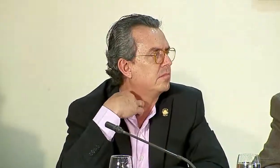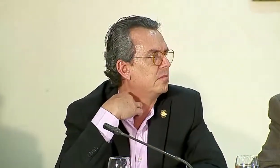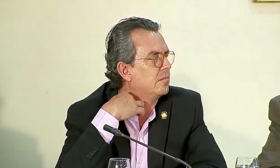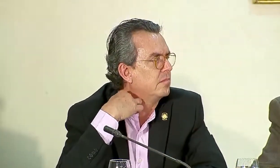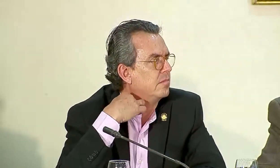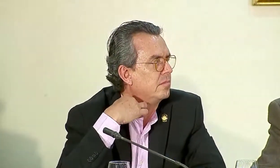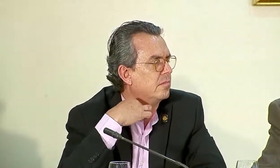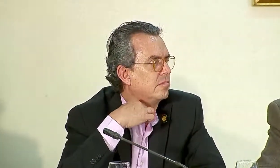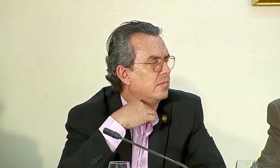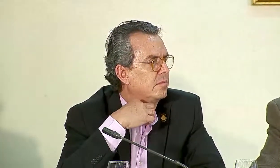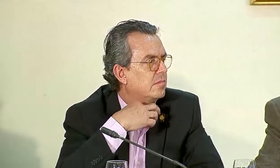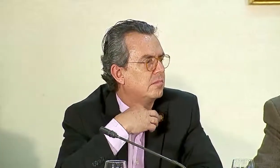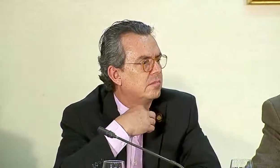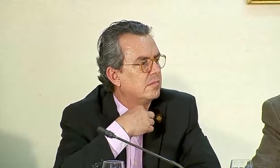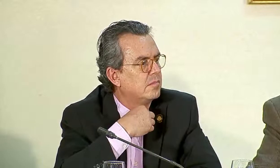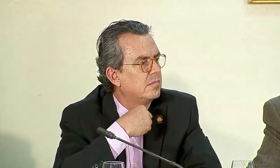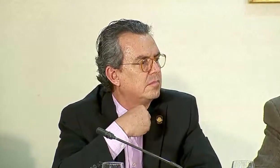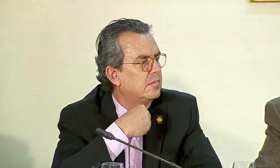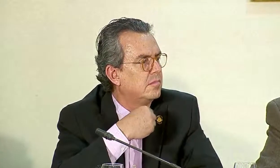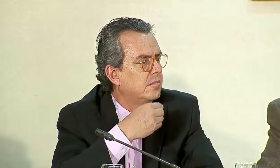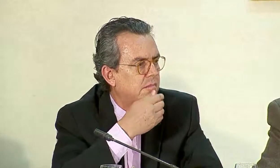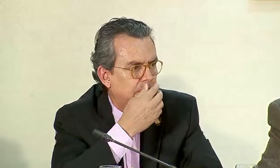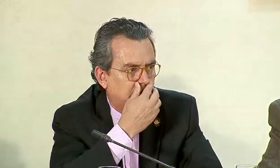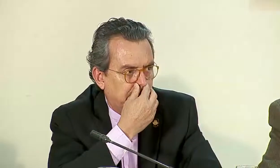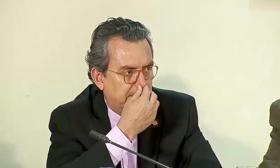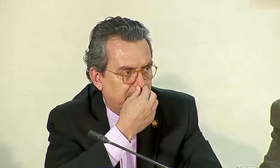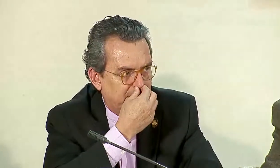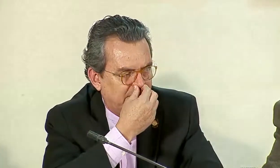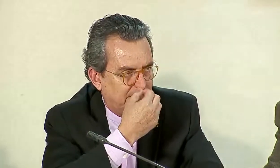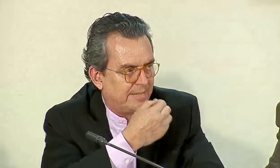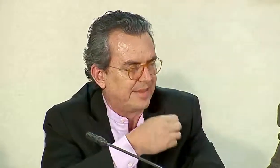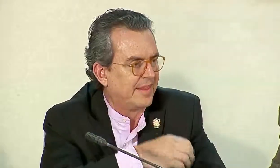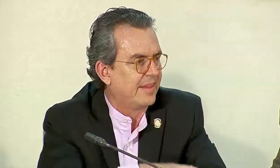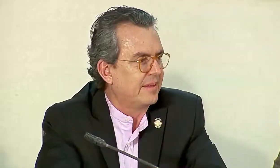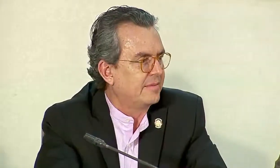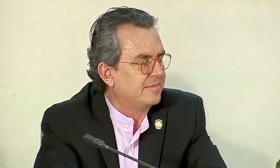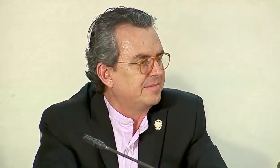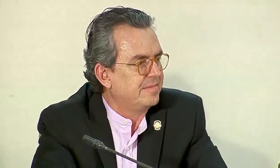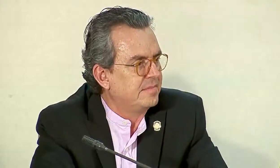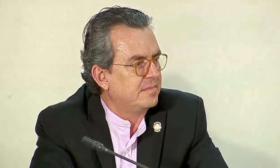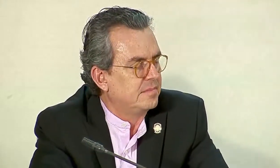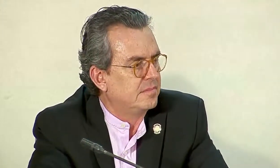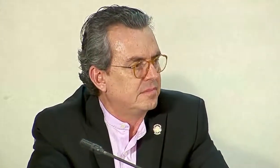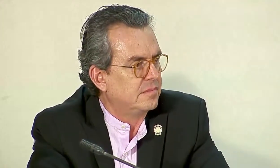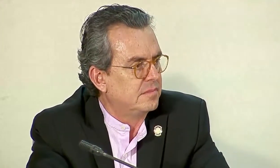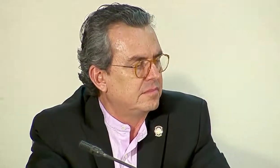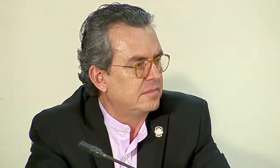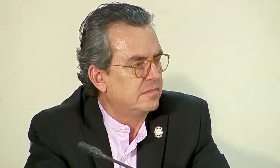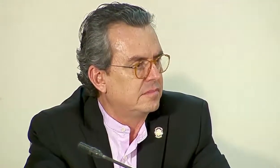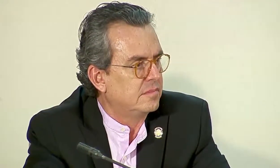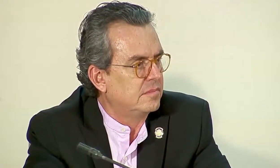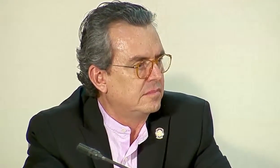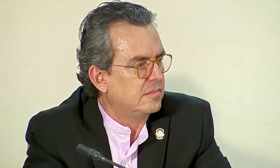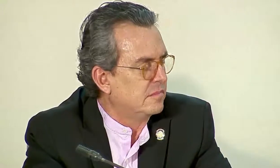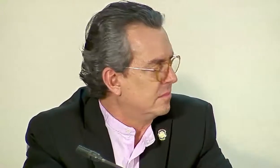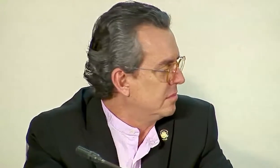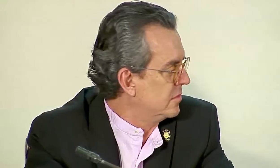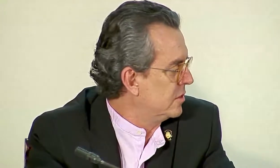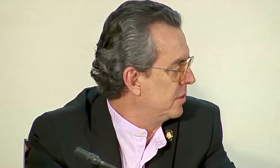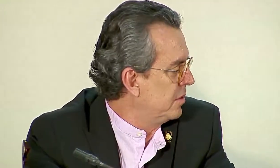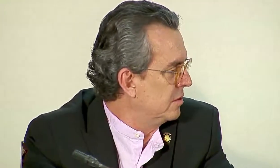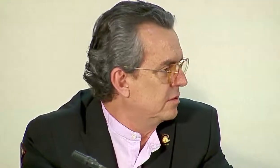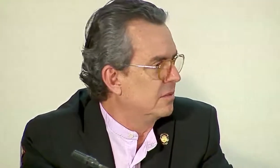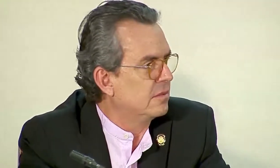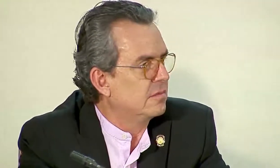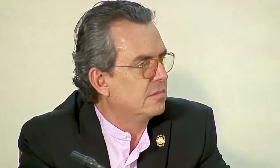canales de riego no llegaran y fueran cumplidos por ambos gobiernos y llegó hasta los de la altura.